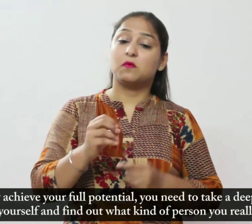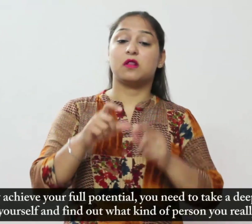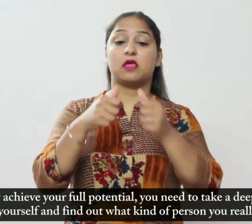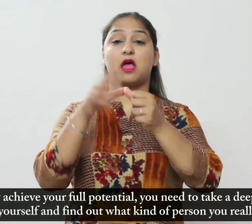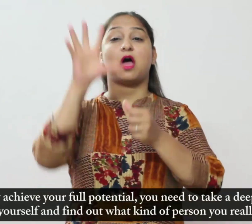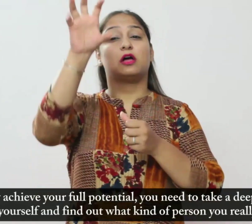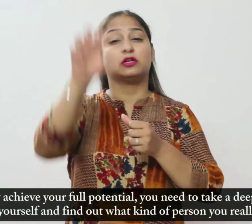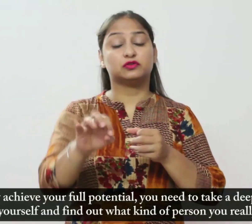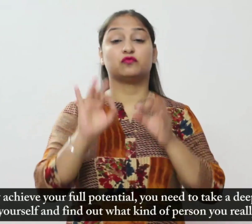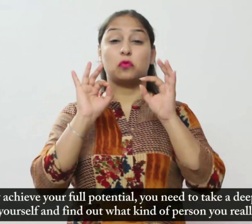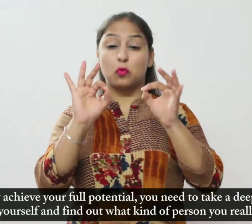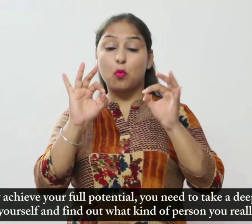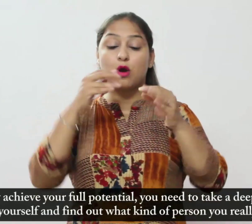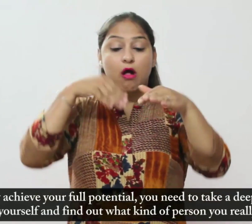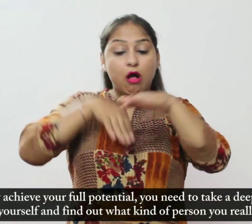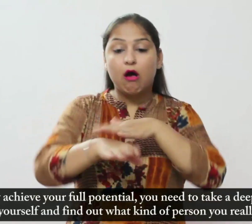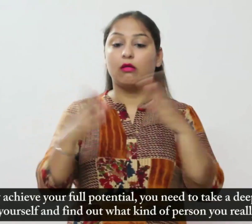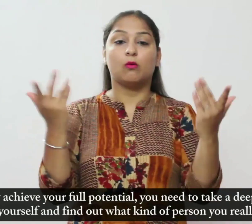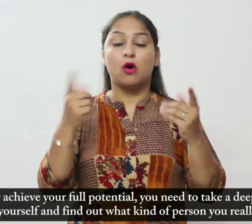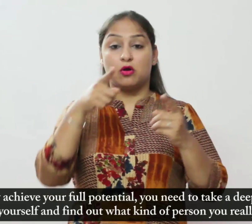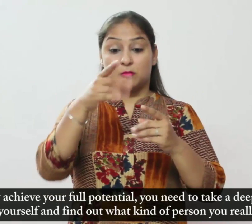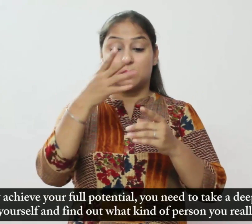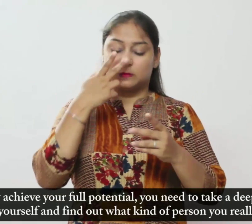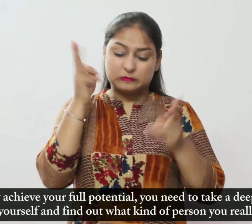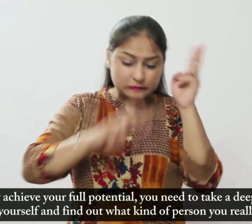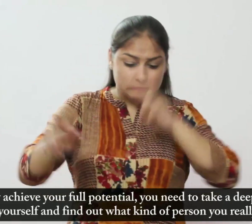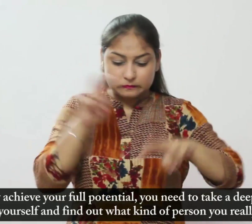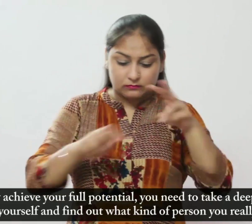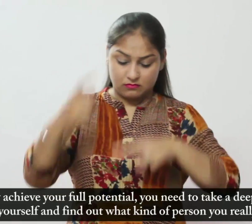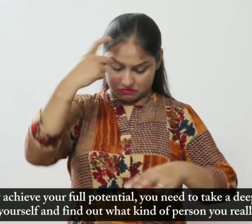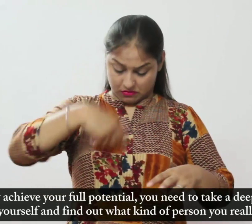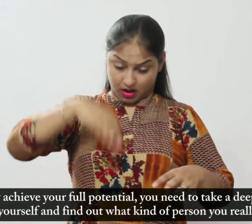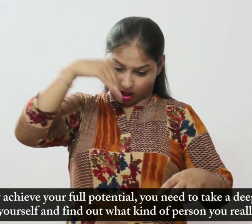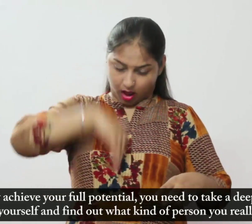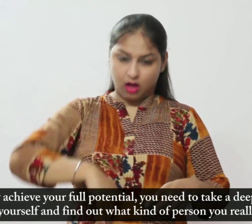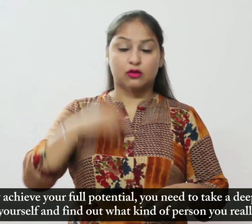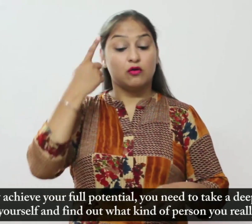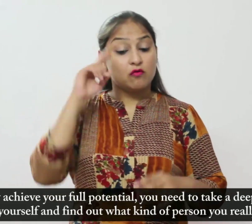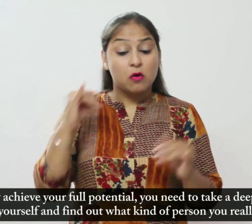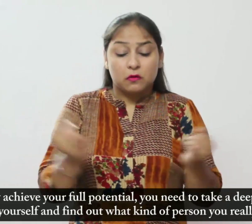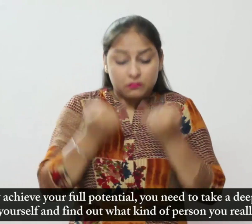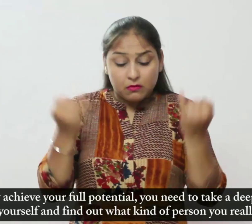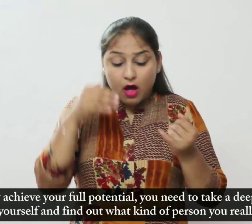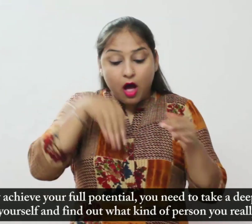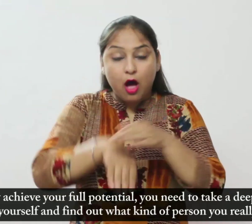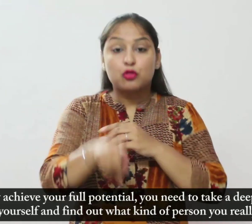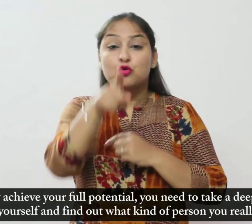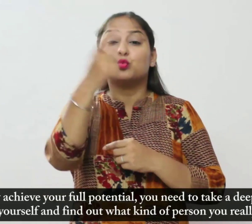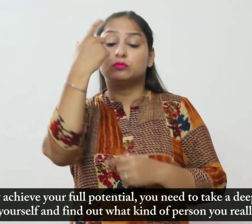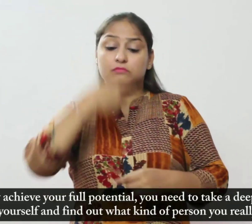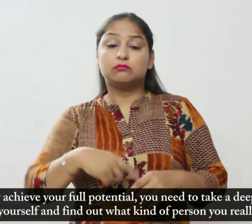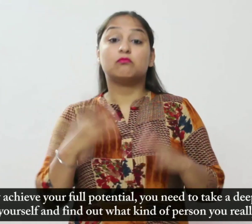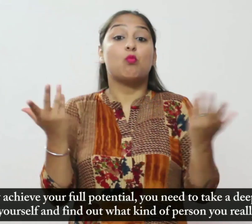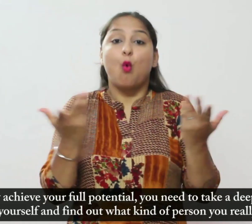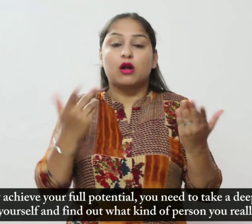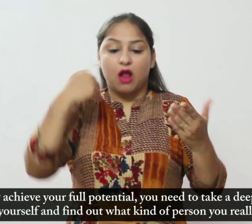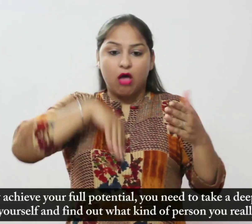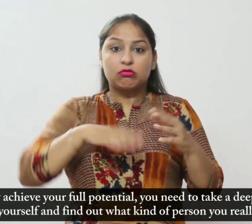वास्तव में अपनी पूरी श्यम्ता को प्राप्त करने के लिए आपको अपने अंदर गहराई से देखने और यह पता